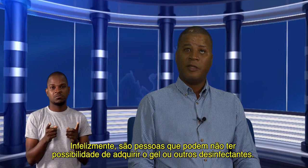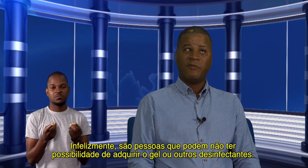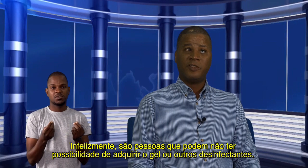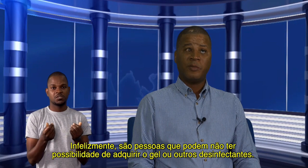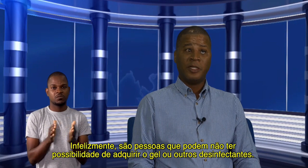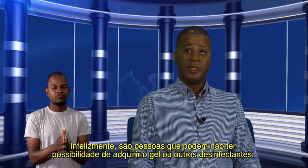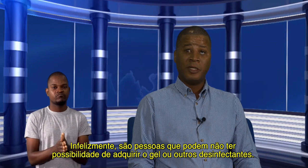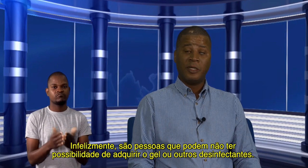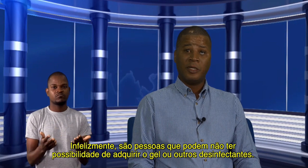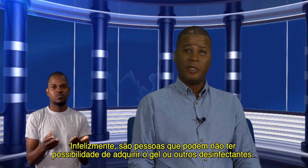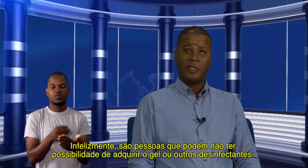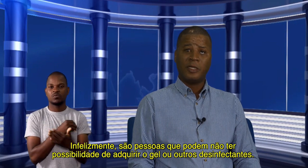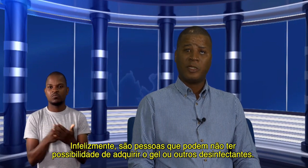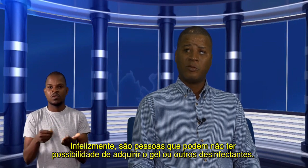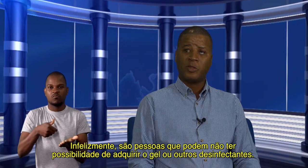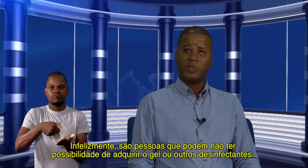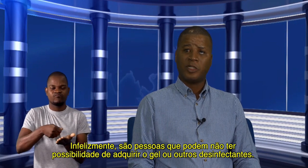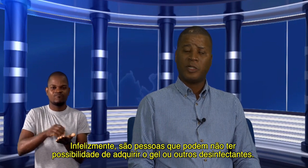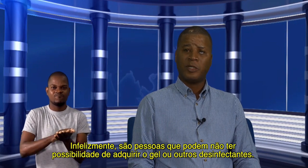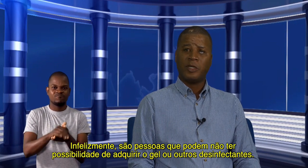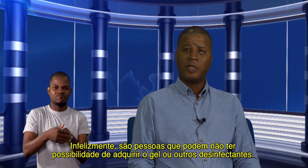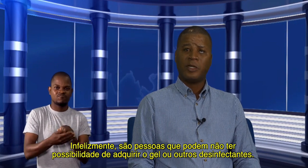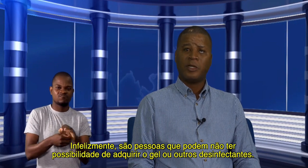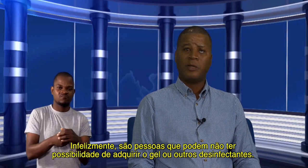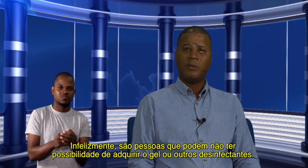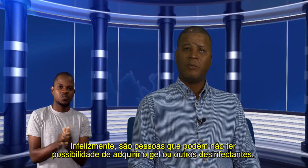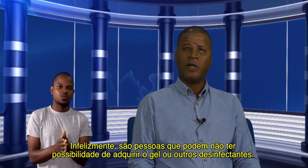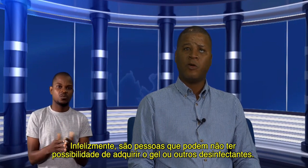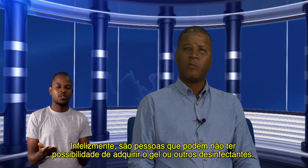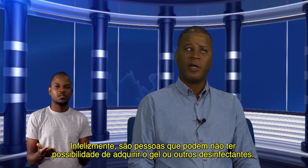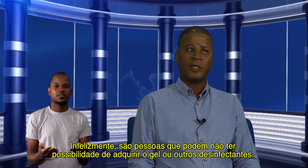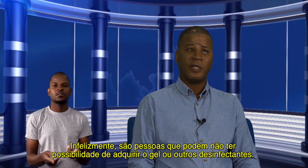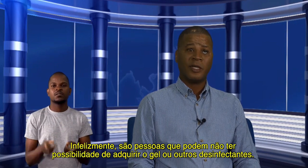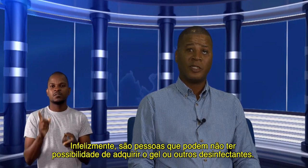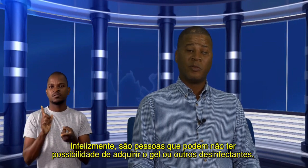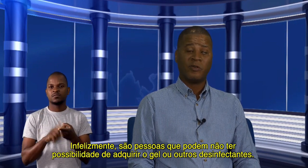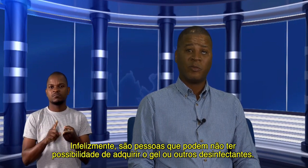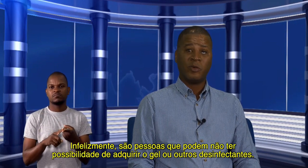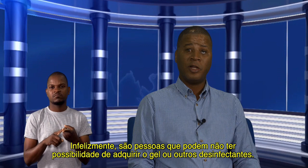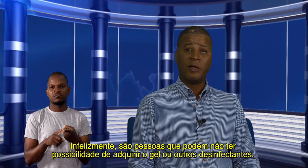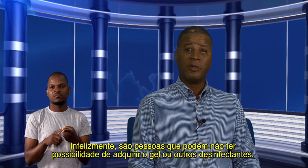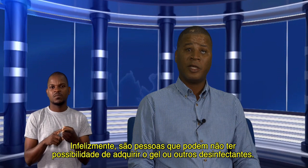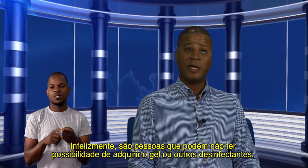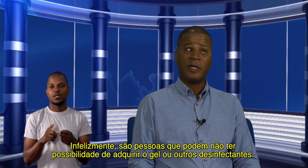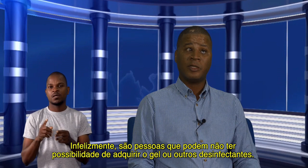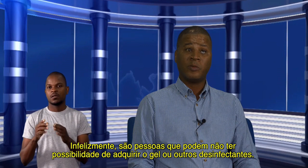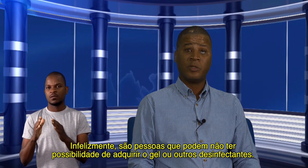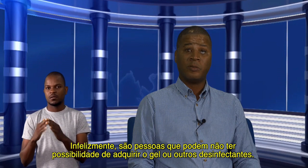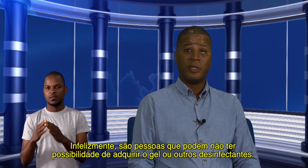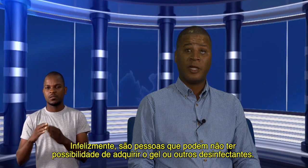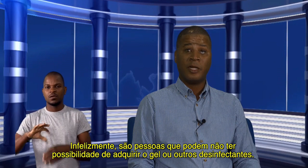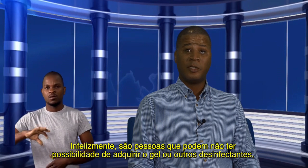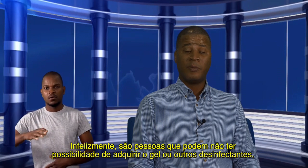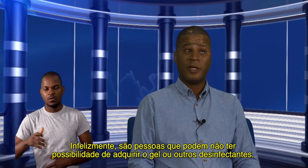Infelizmente, são pessoas que a maior parte deles podem não ter grandes possibilidades para